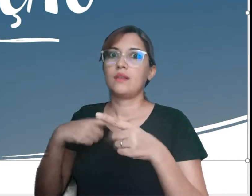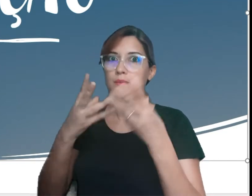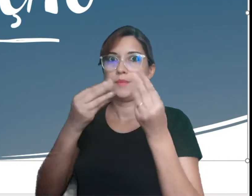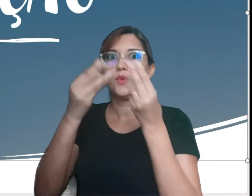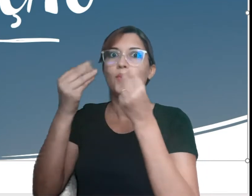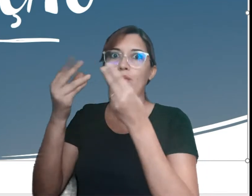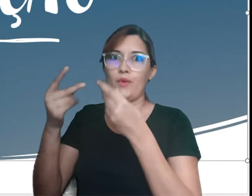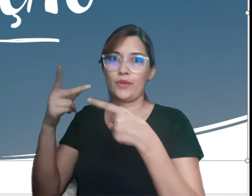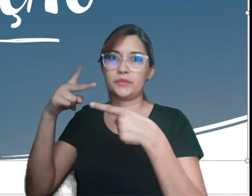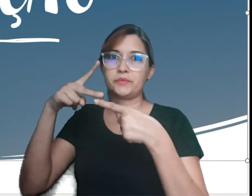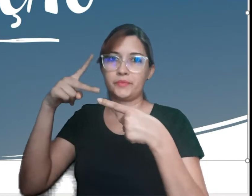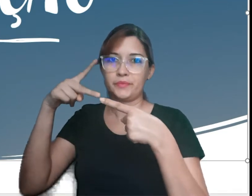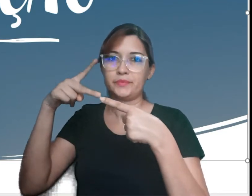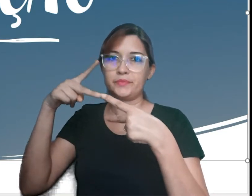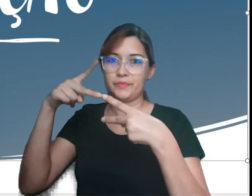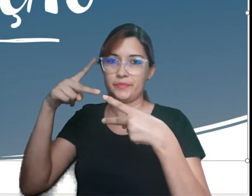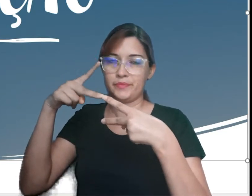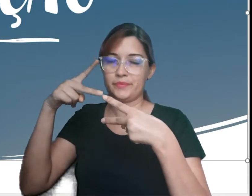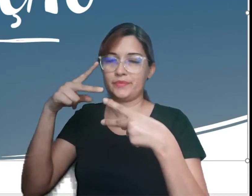São muitas preposições.